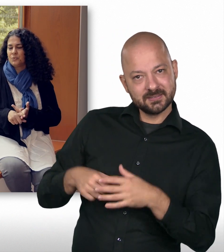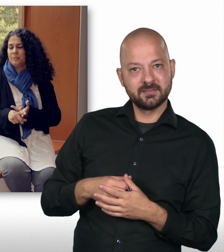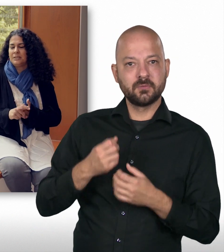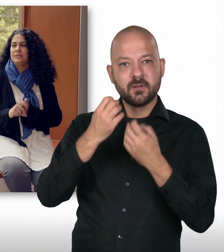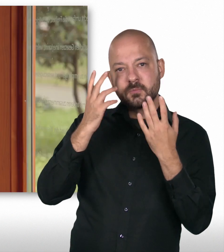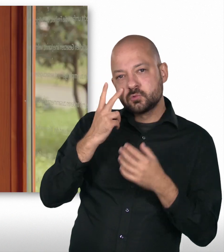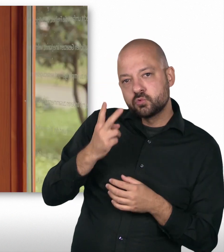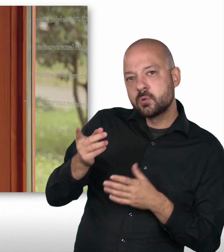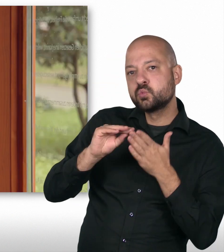Schule machen.